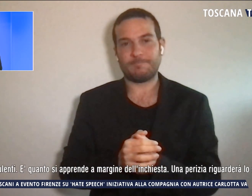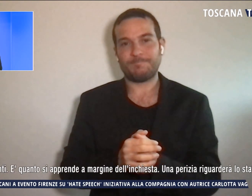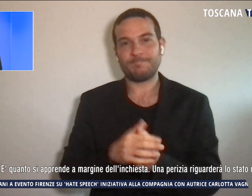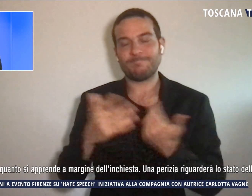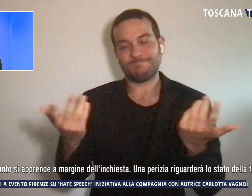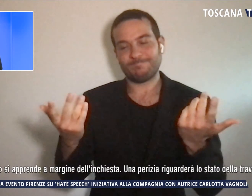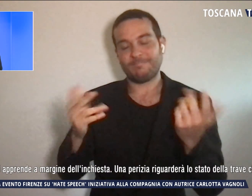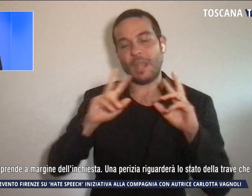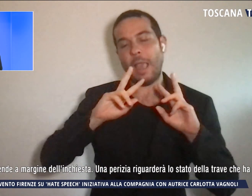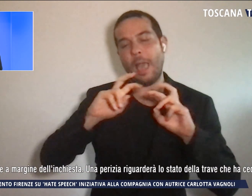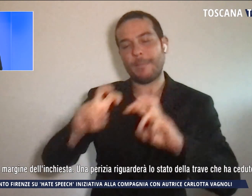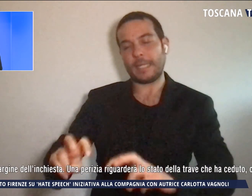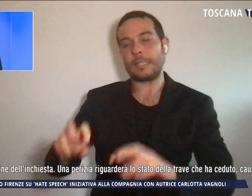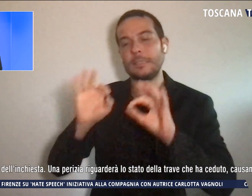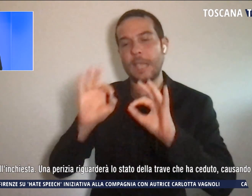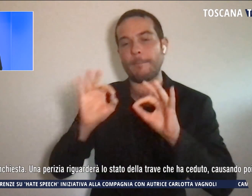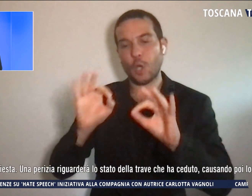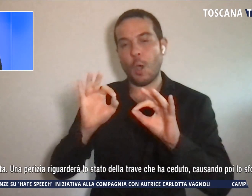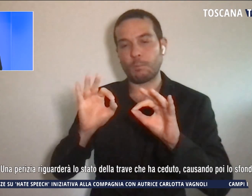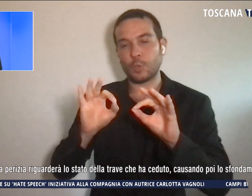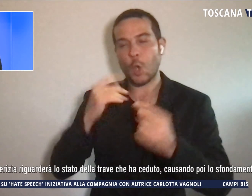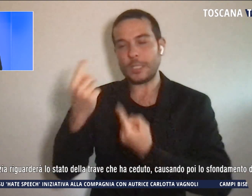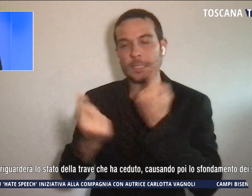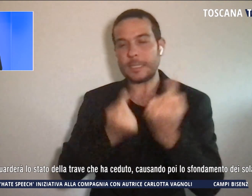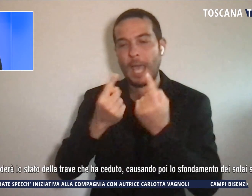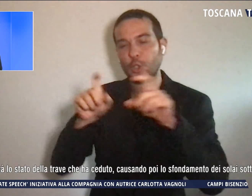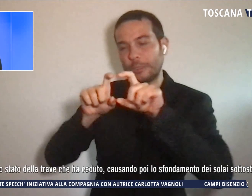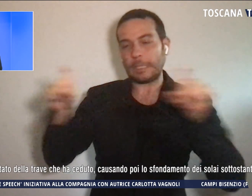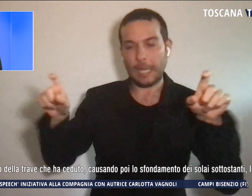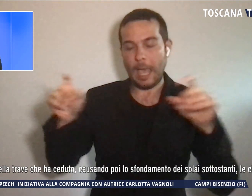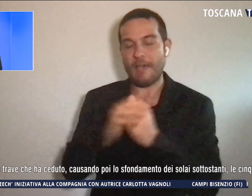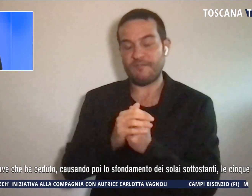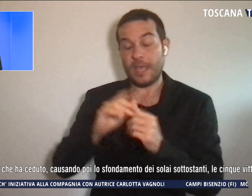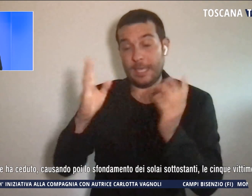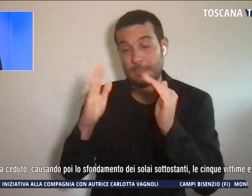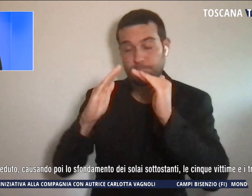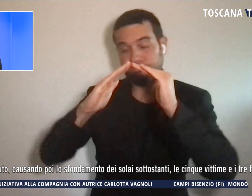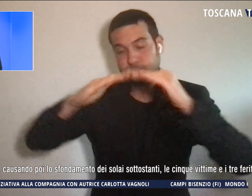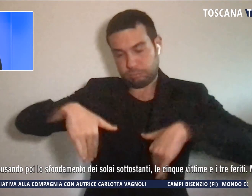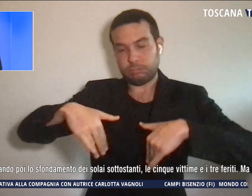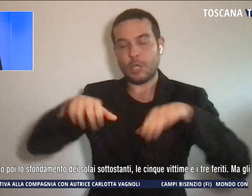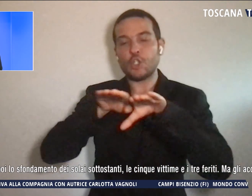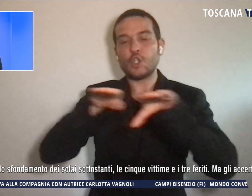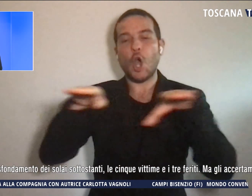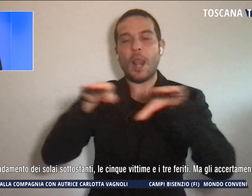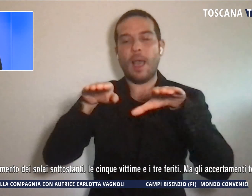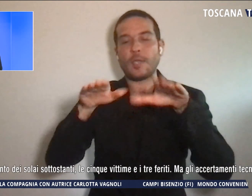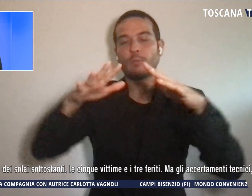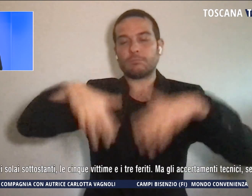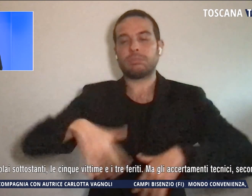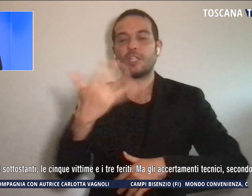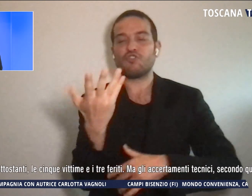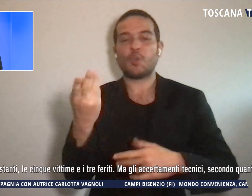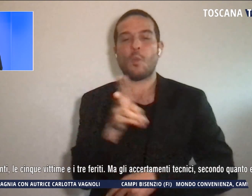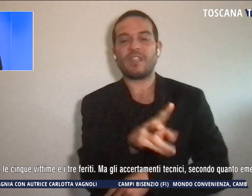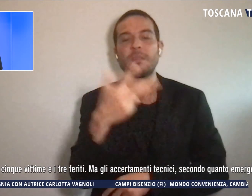riguarderà lo stato della trave che ha ceduto, causando poi lo sfondamento dei solai sottostanti, le cinque vittime e i tre feriti.